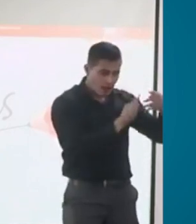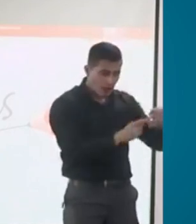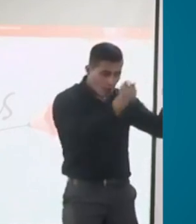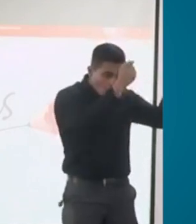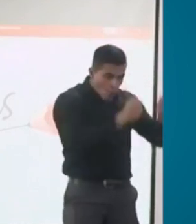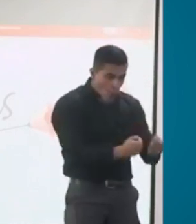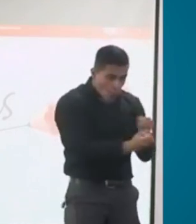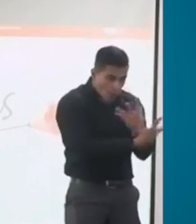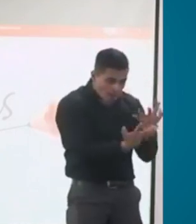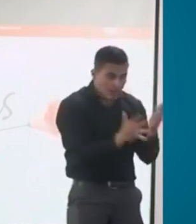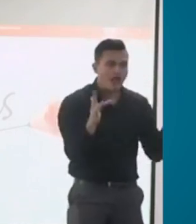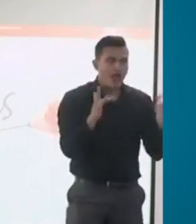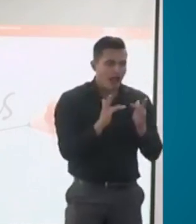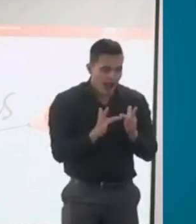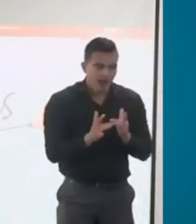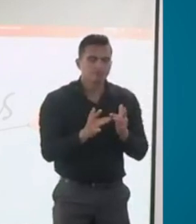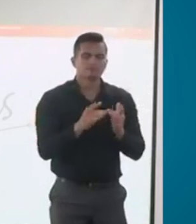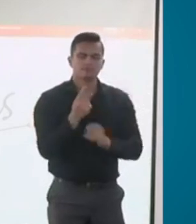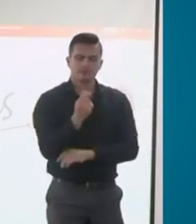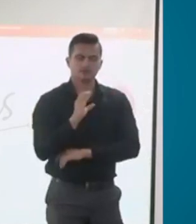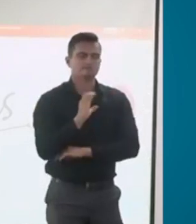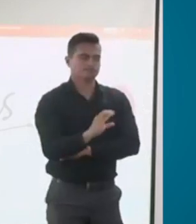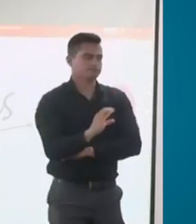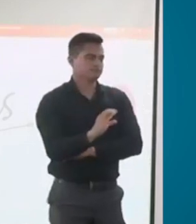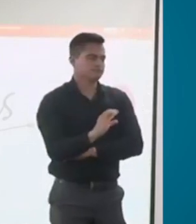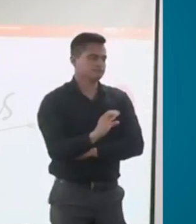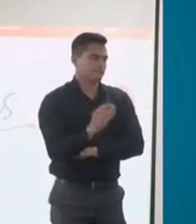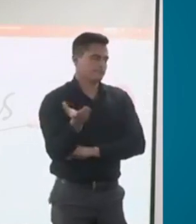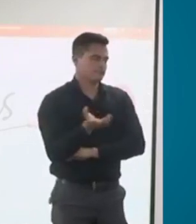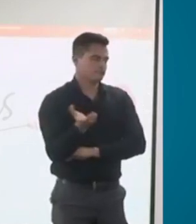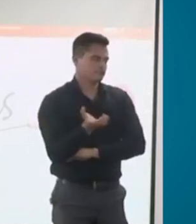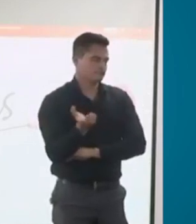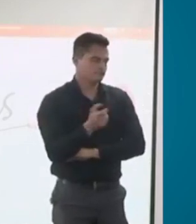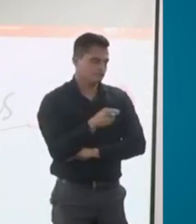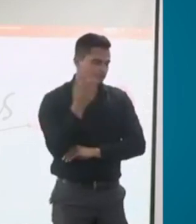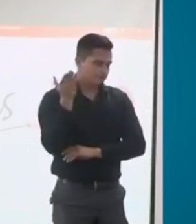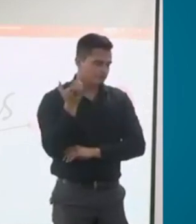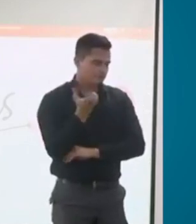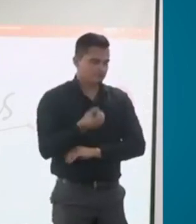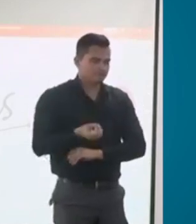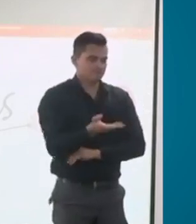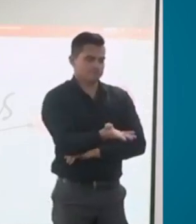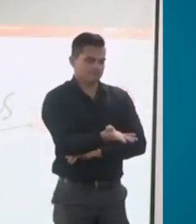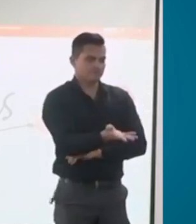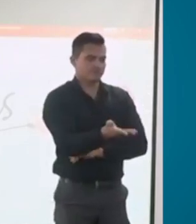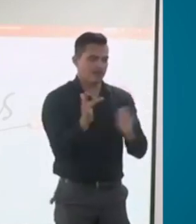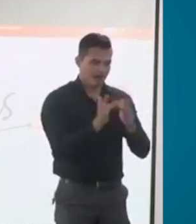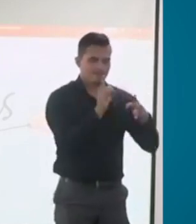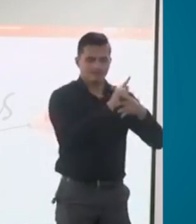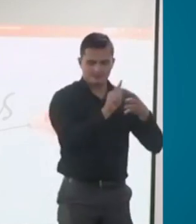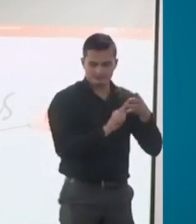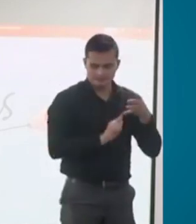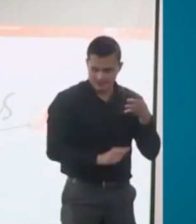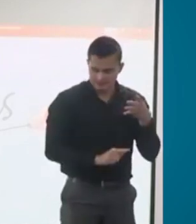invalidez del régimen de pensiones. En el régimen